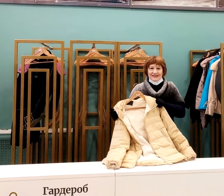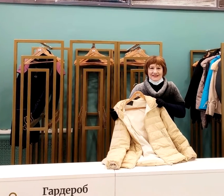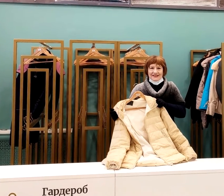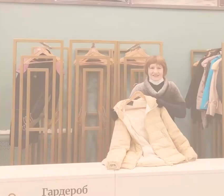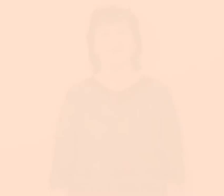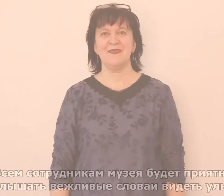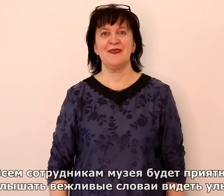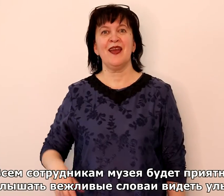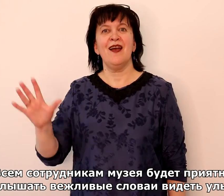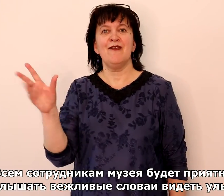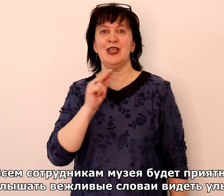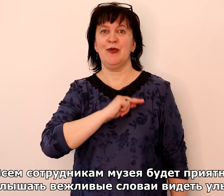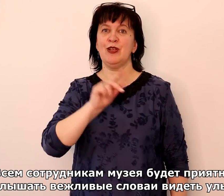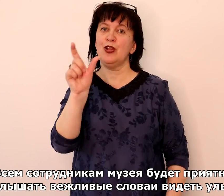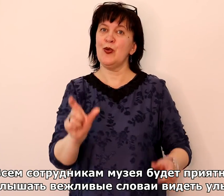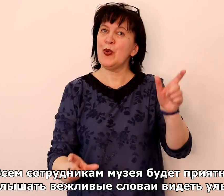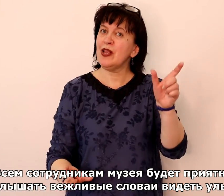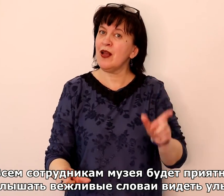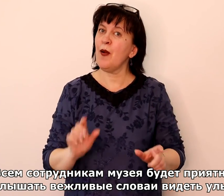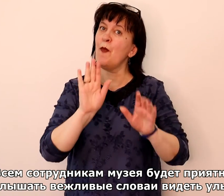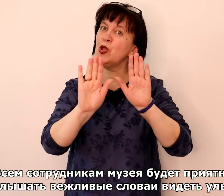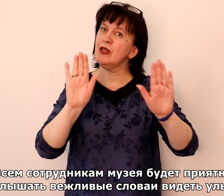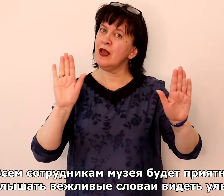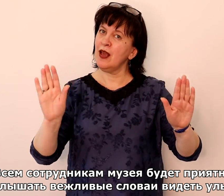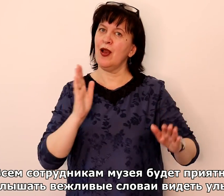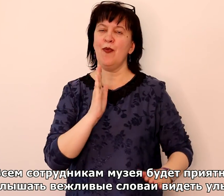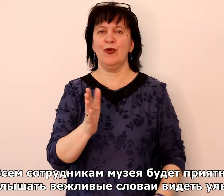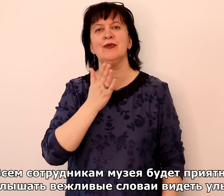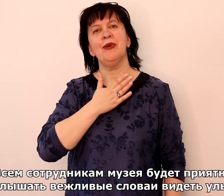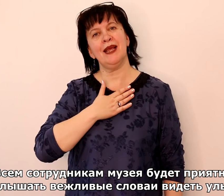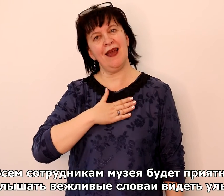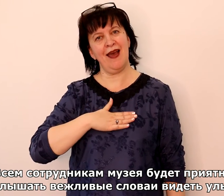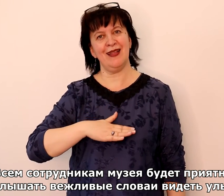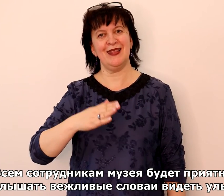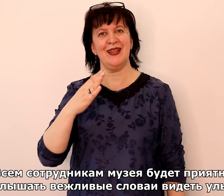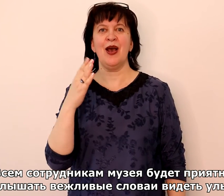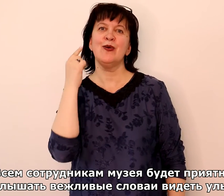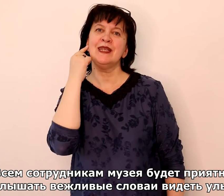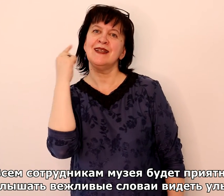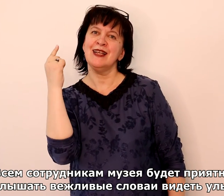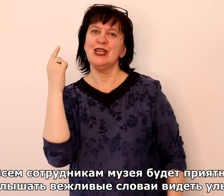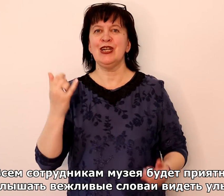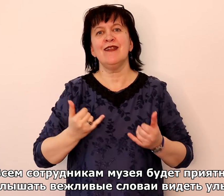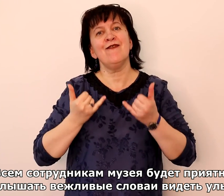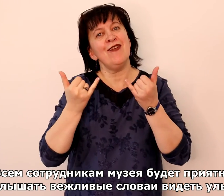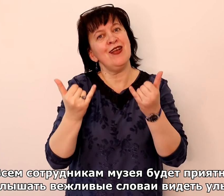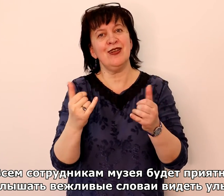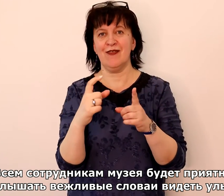Всем сотрудникам музея будет приятно слышать вежливые слова и видеть улыбку.